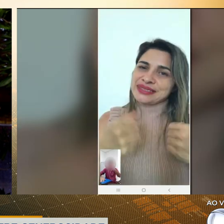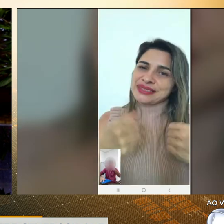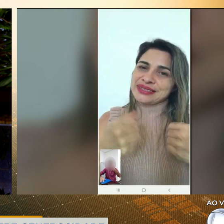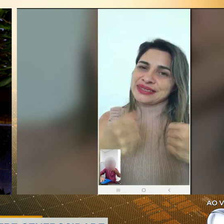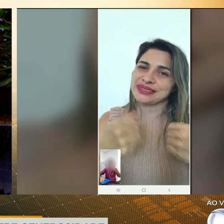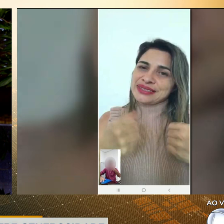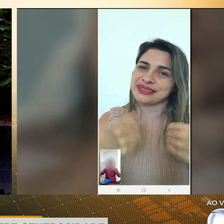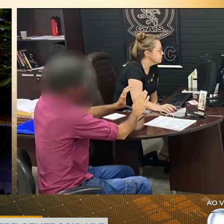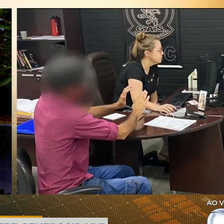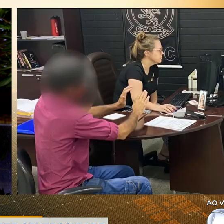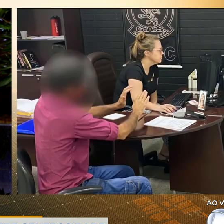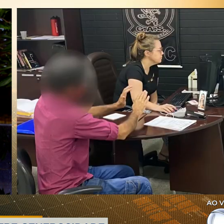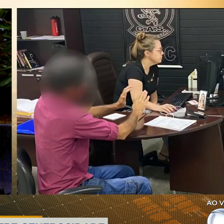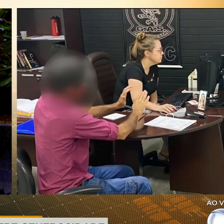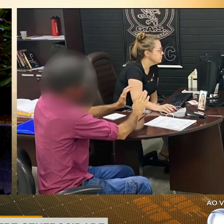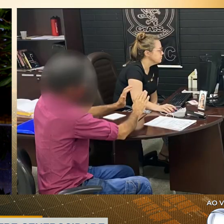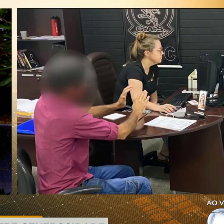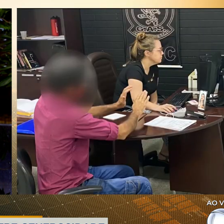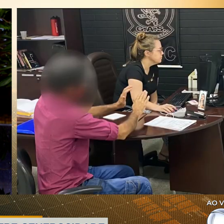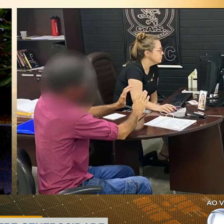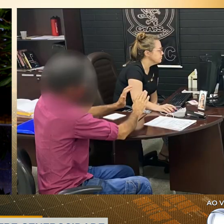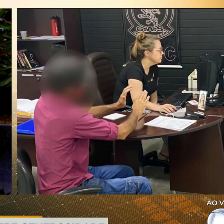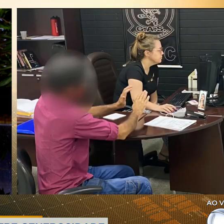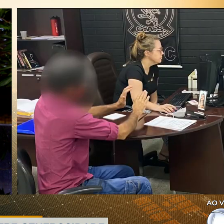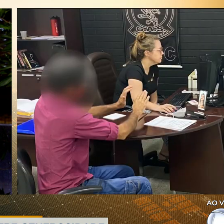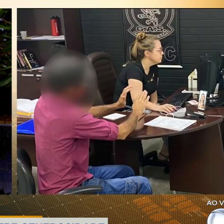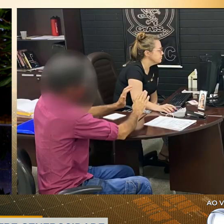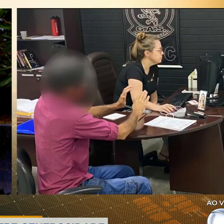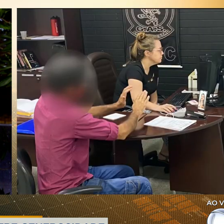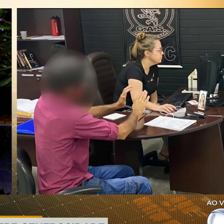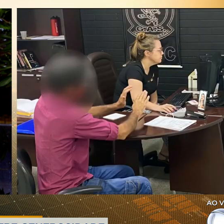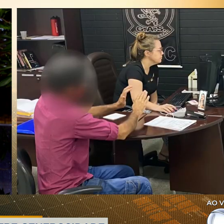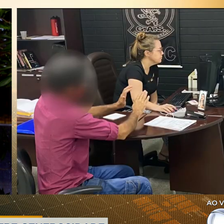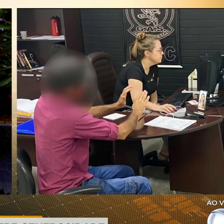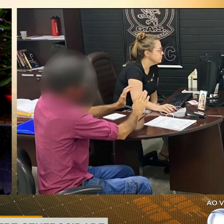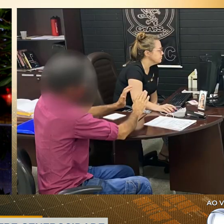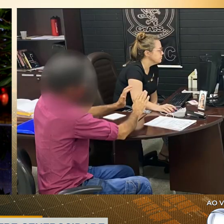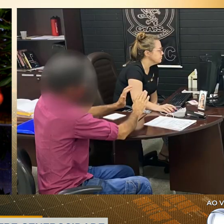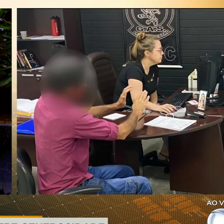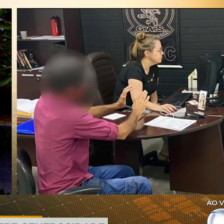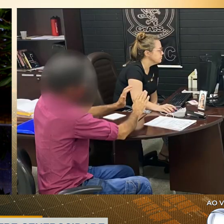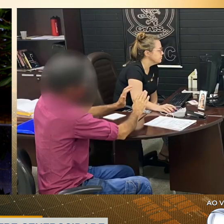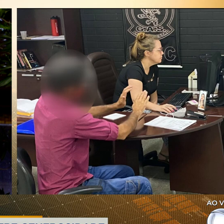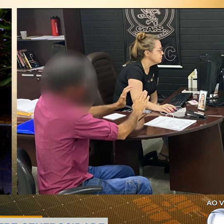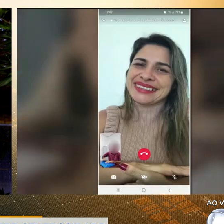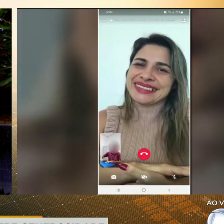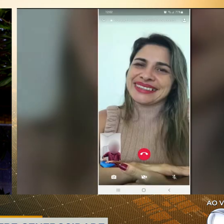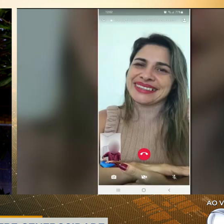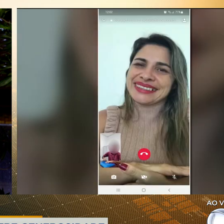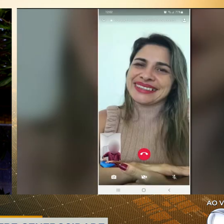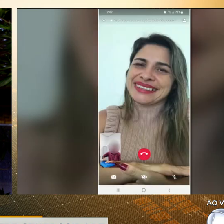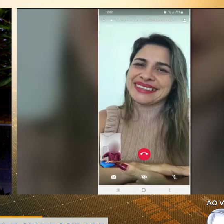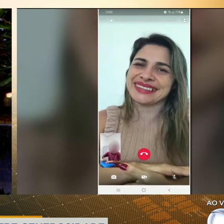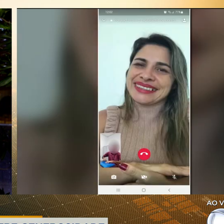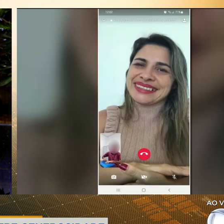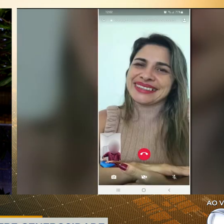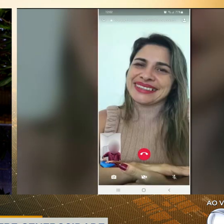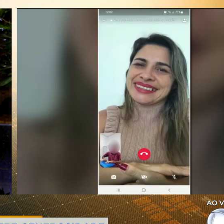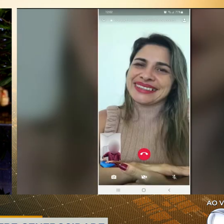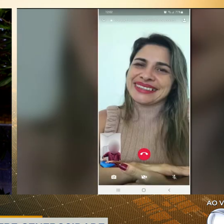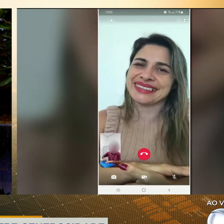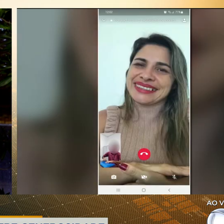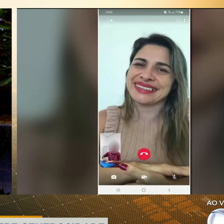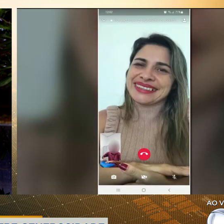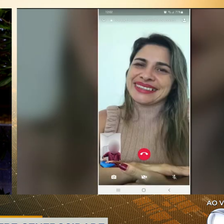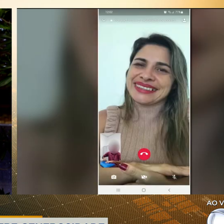novo. E a gente buscava um local mais tranquilo, porque ele tava muito nervoso. E como acalmar uma pessoa naquela situação? A